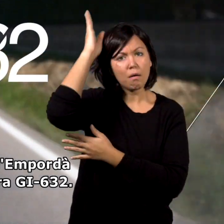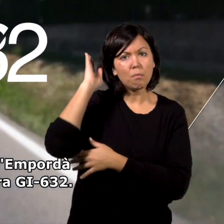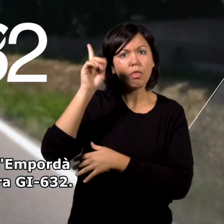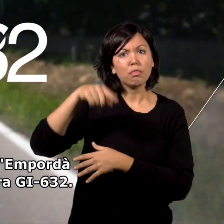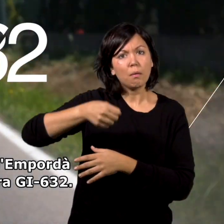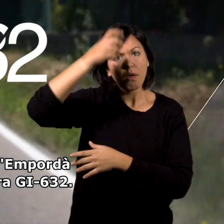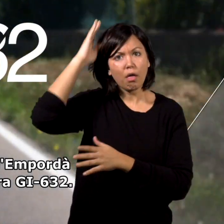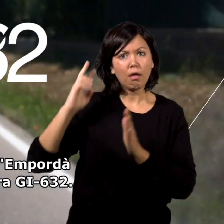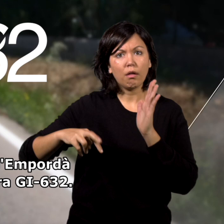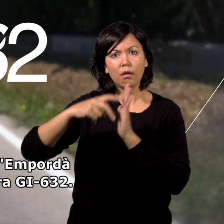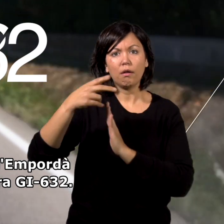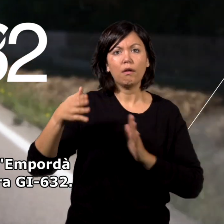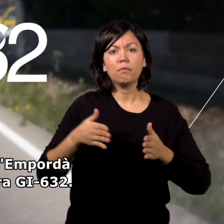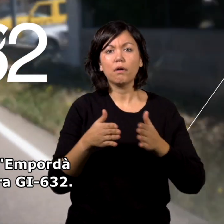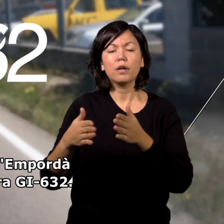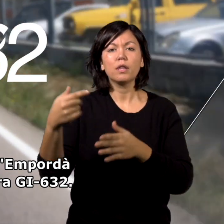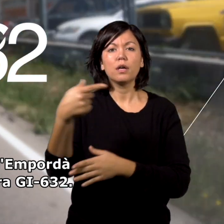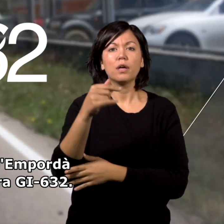escala por la carretera GI 632.